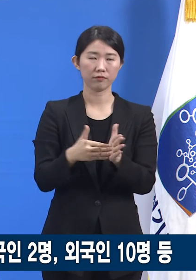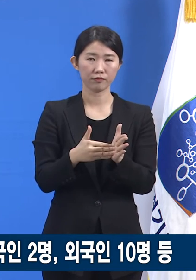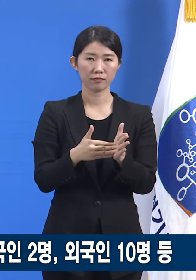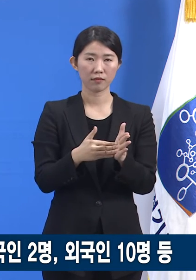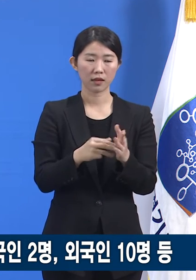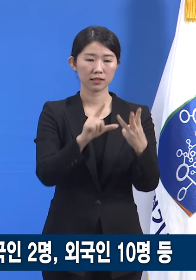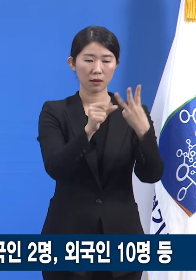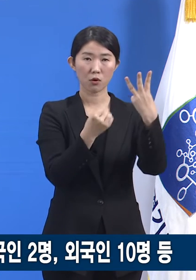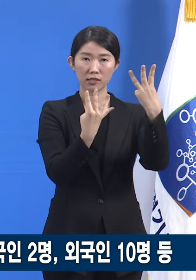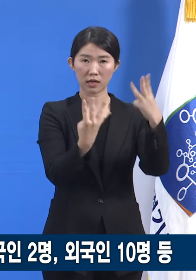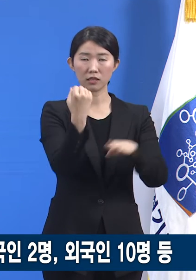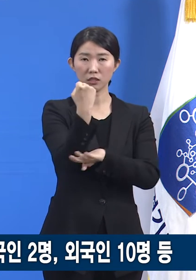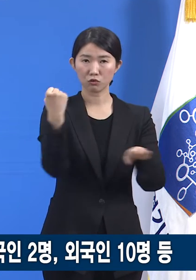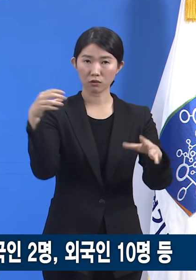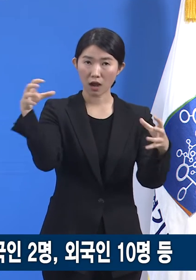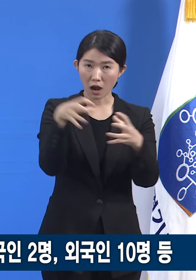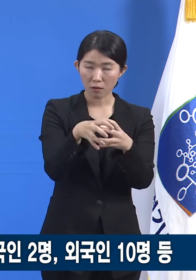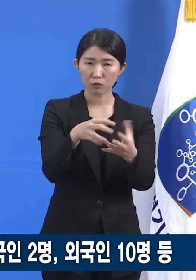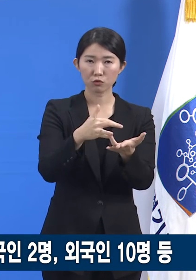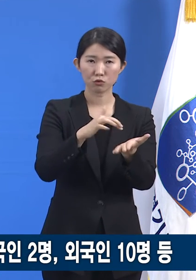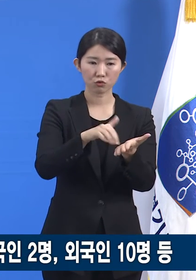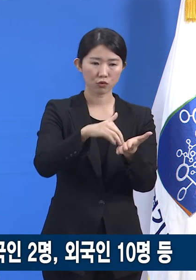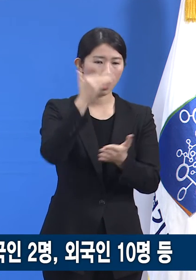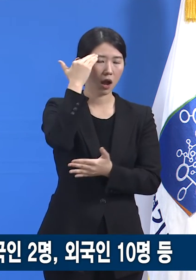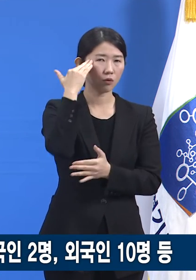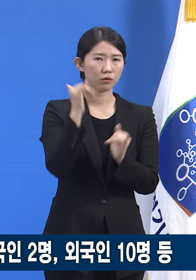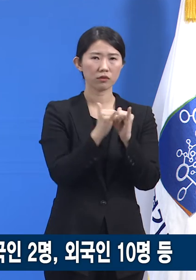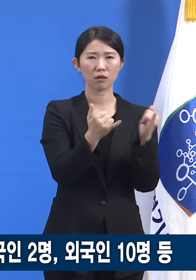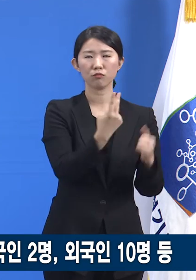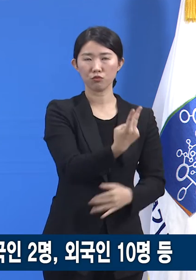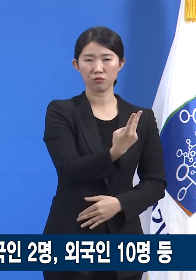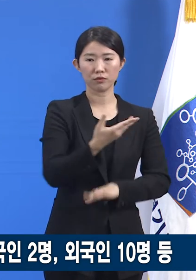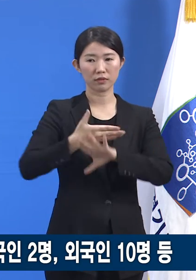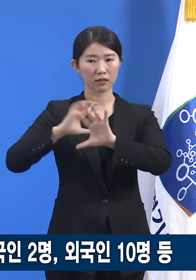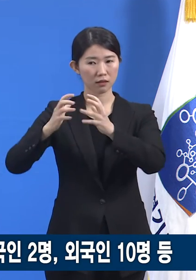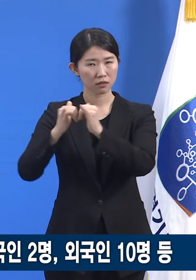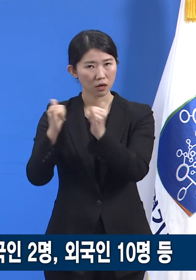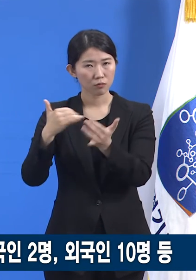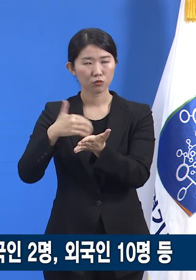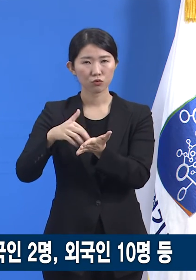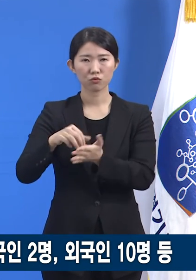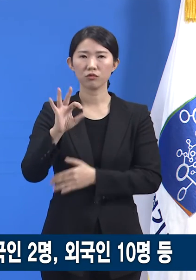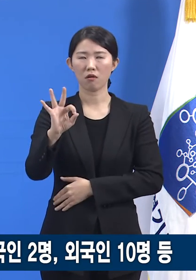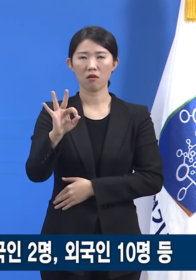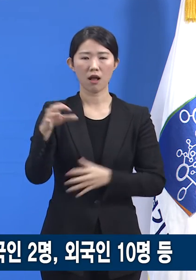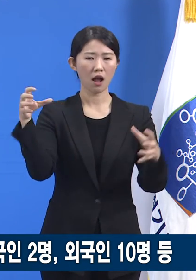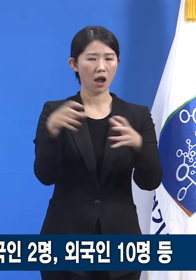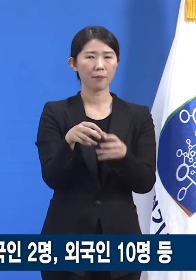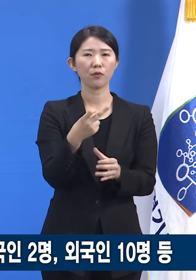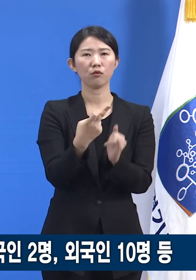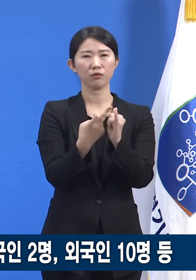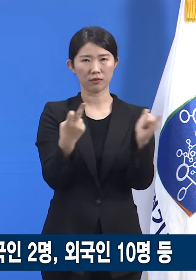기준 총 확진자는 내국인 2명, 외국인 10명 등 12명으로 확인됩니다.